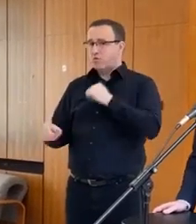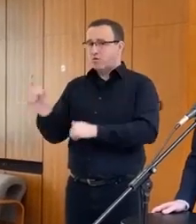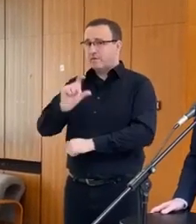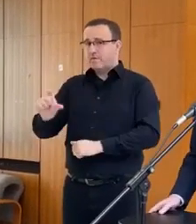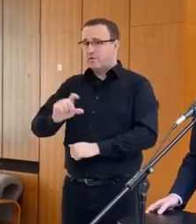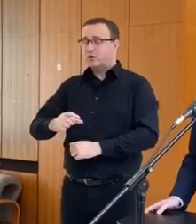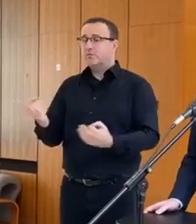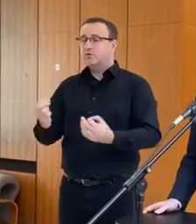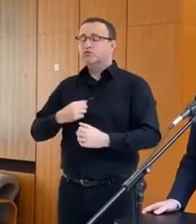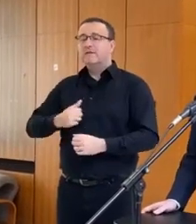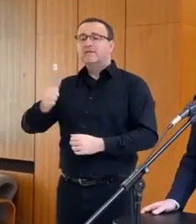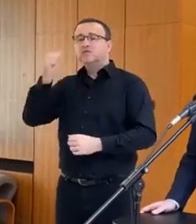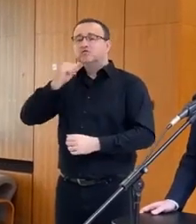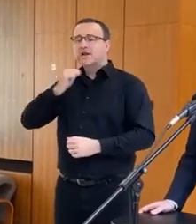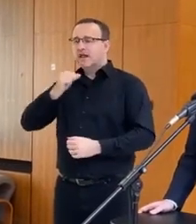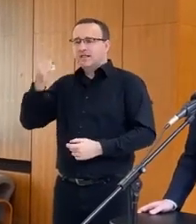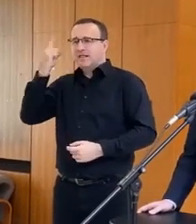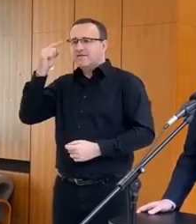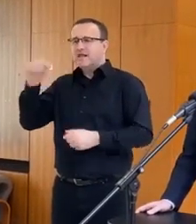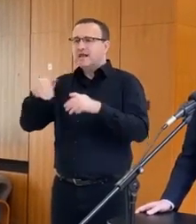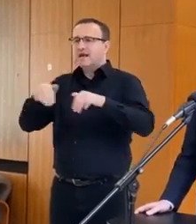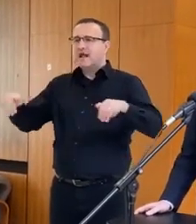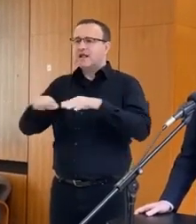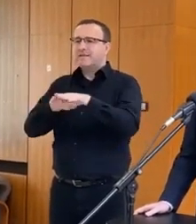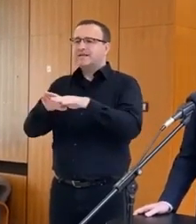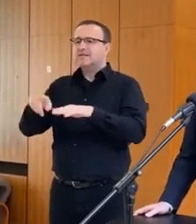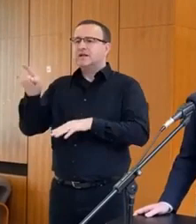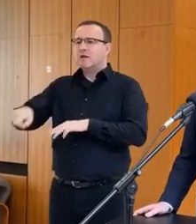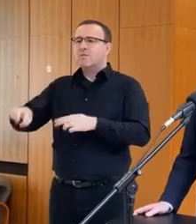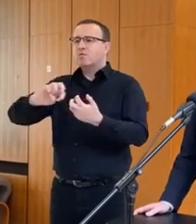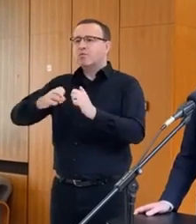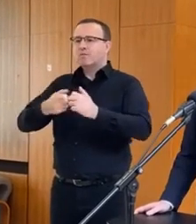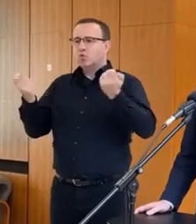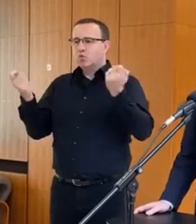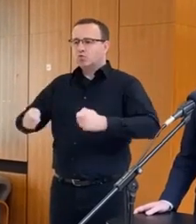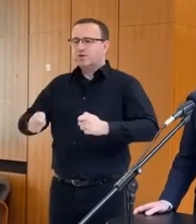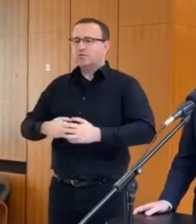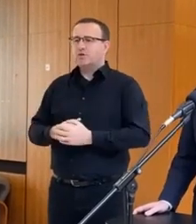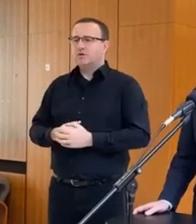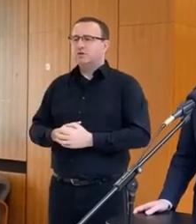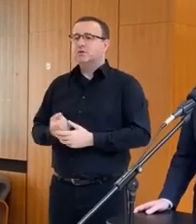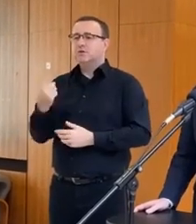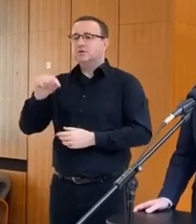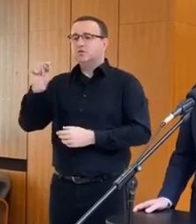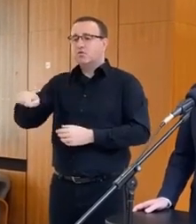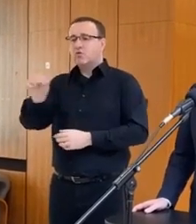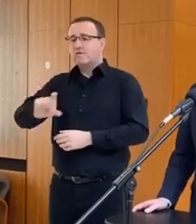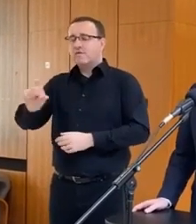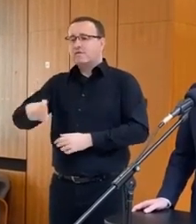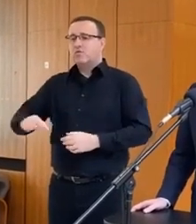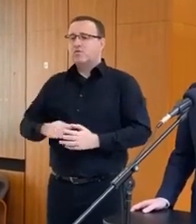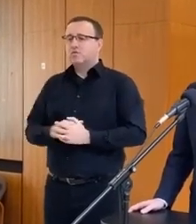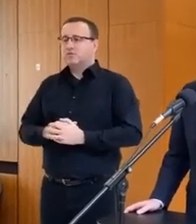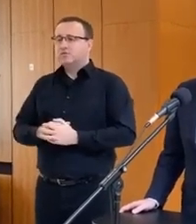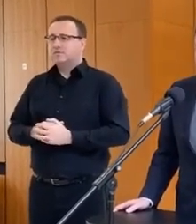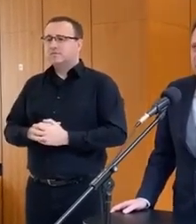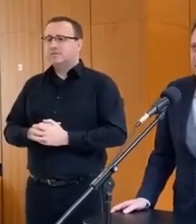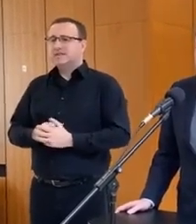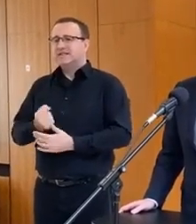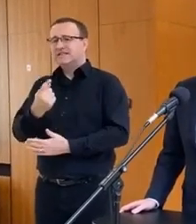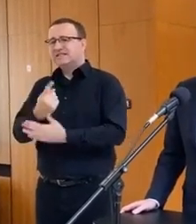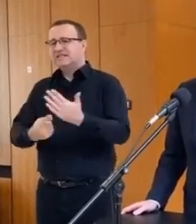včera nevedeli na rade ministrov túto problematiku uzavrieť, z toho dôvodu, že tie